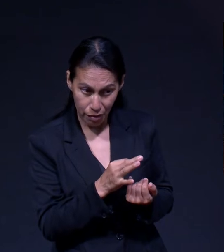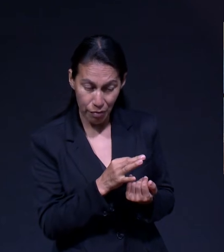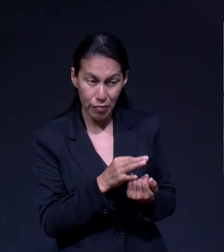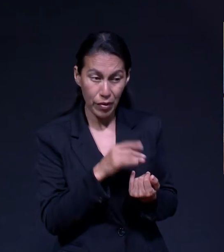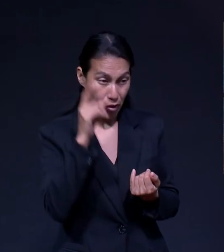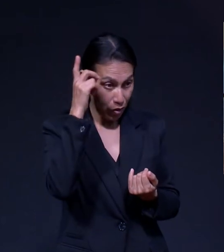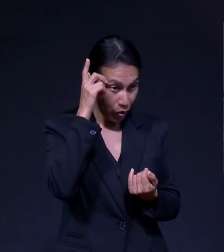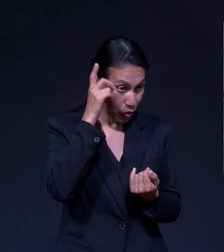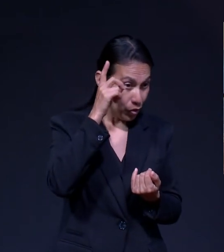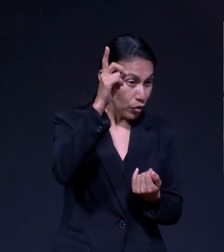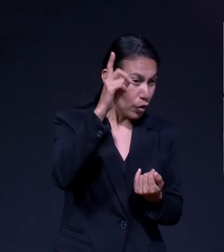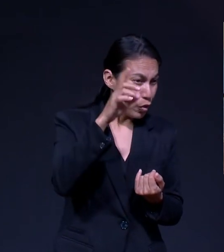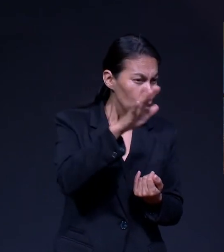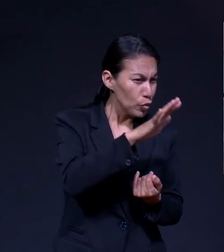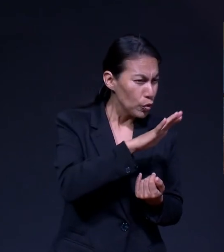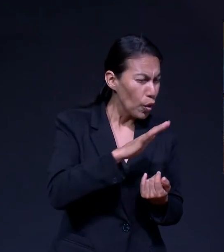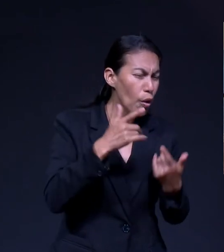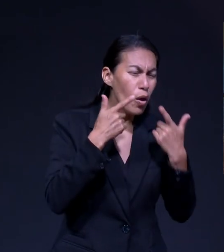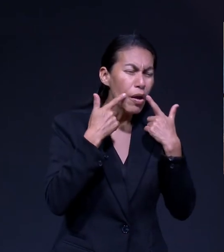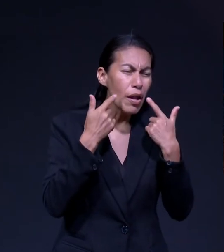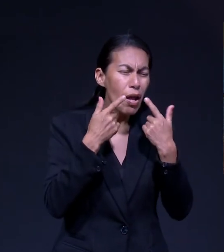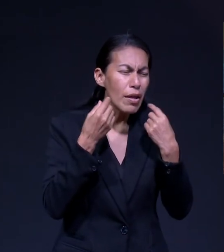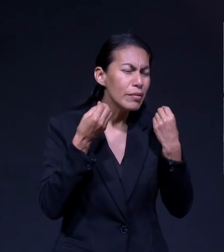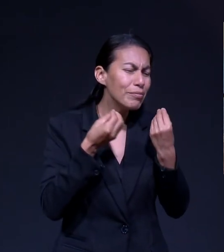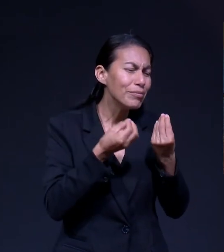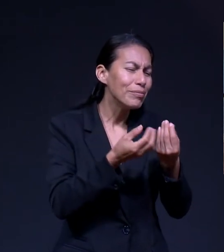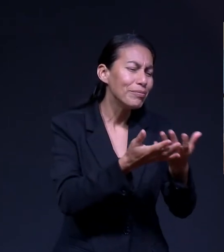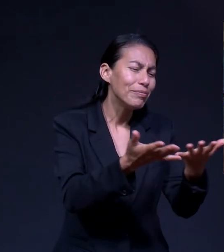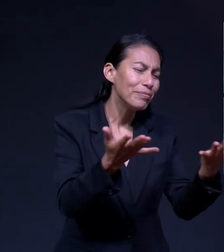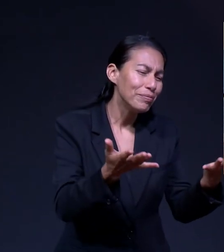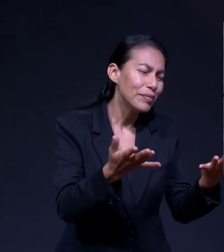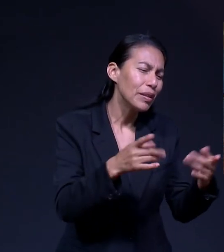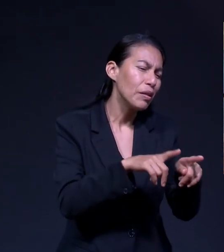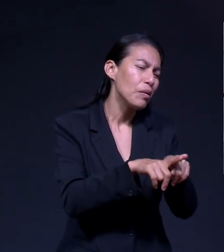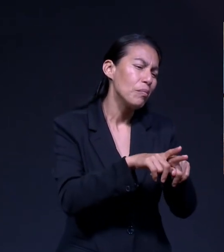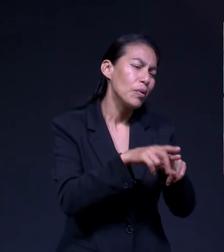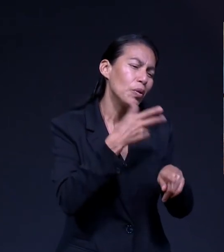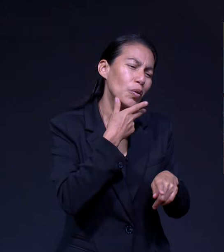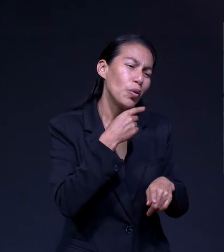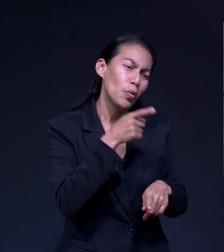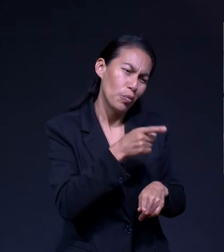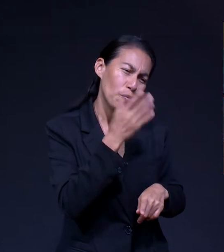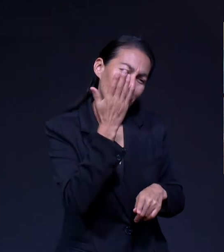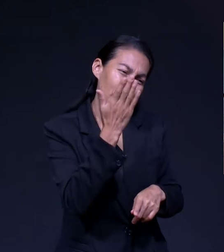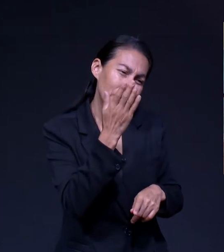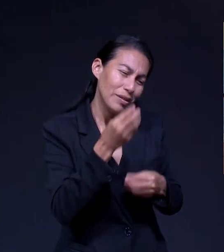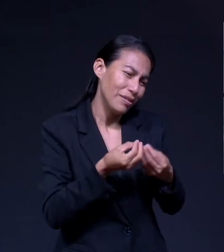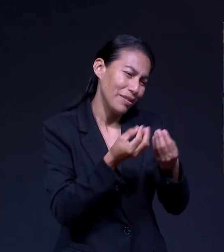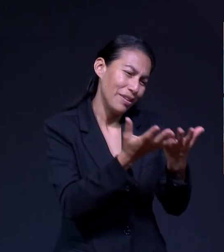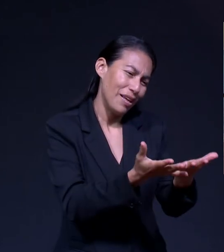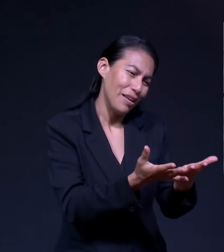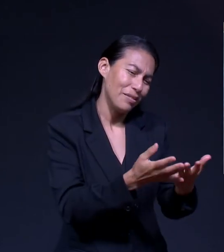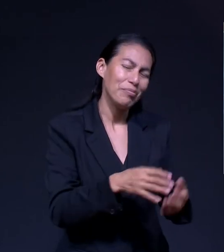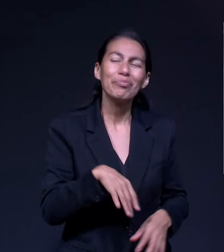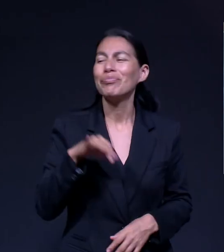Dios manifiesta su gracia contigo concediéndote un hermanito Sí Qué maravilloso Y